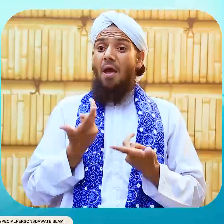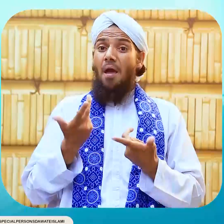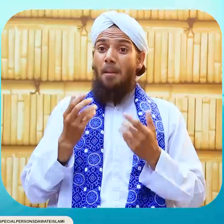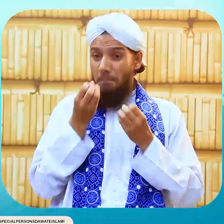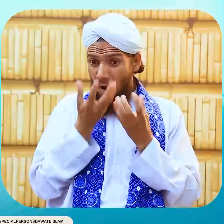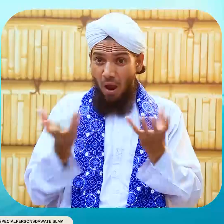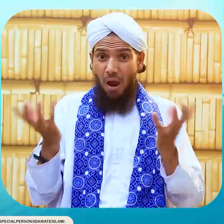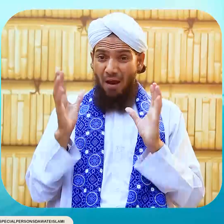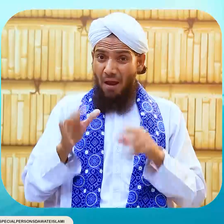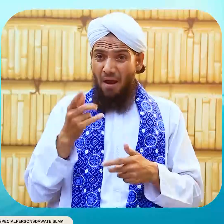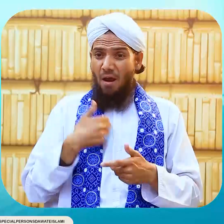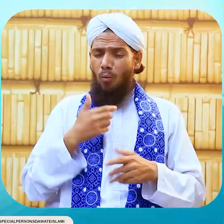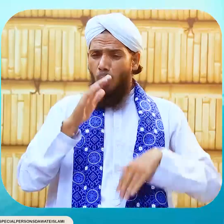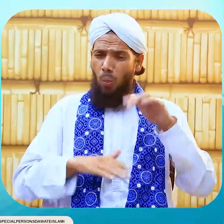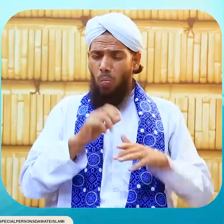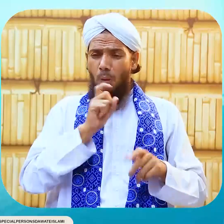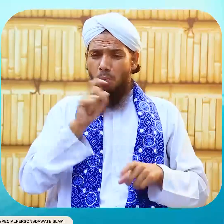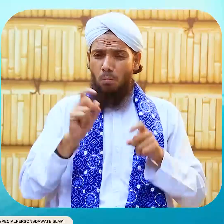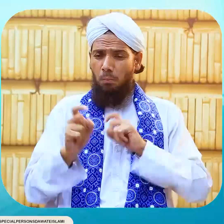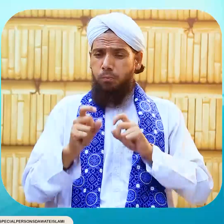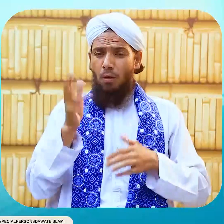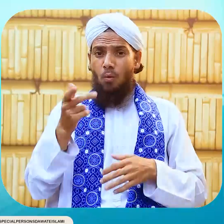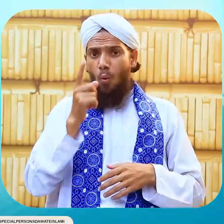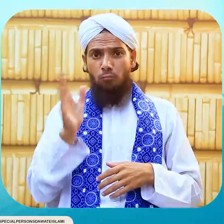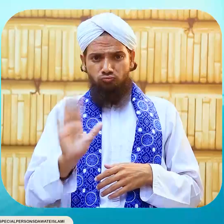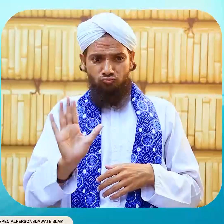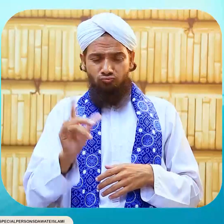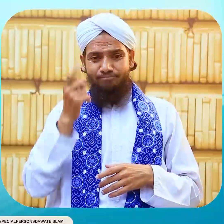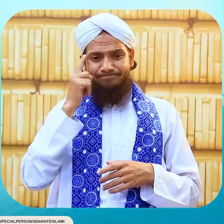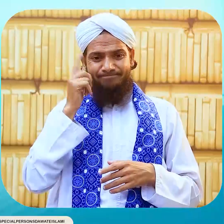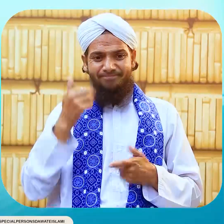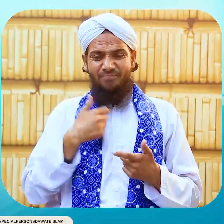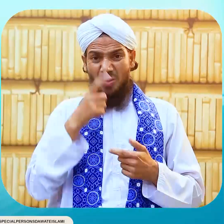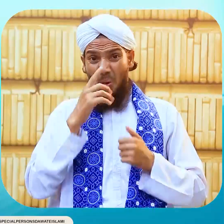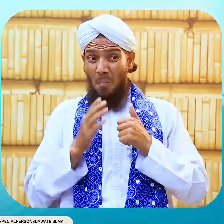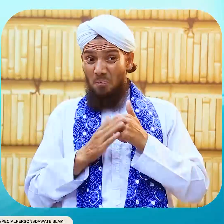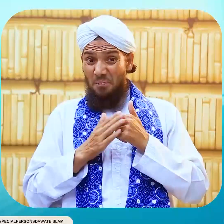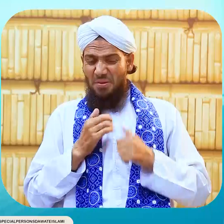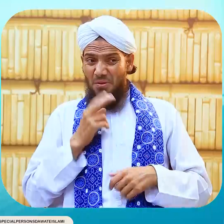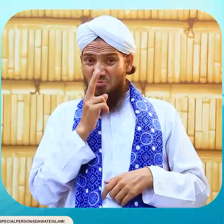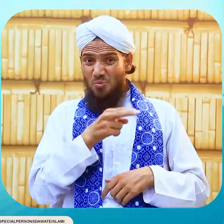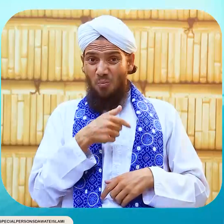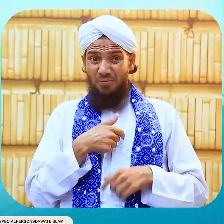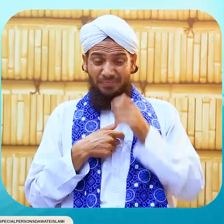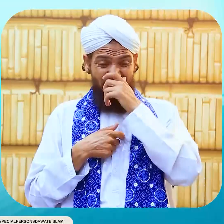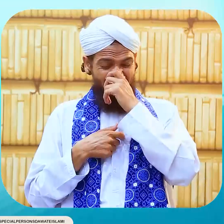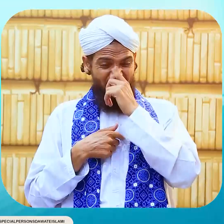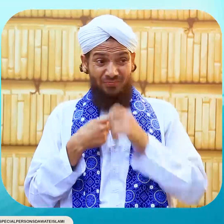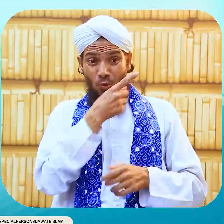کی کہ تمہارے پیسے کسی اور جگہ لگا دیئے تم نے تو کہا تھا گھر بنائیں گے کہتی ہے اگر حضرت حبیب عجمی کہہ رہے ہیں تو ایسا کرو